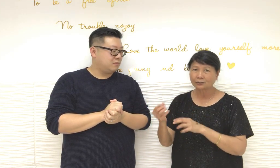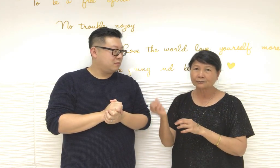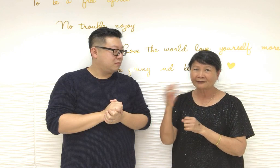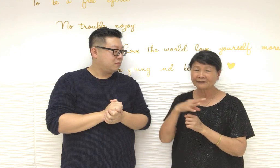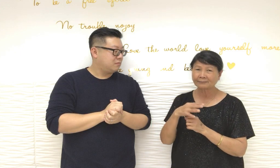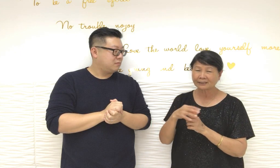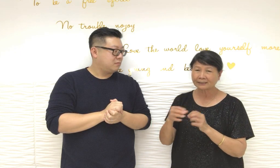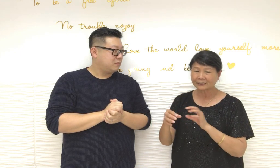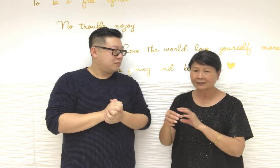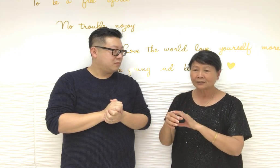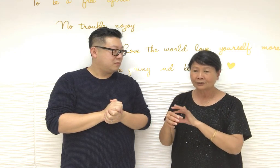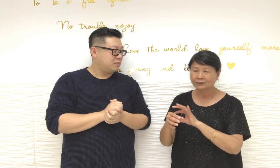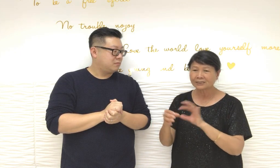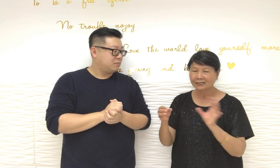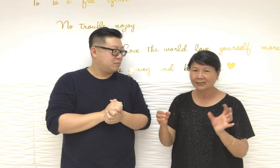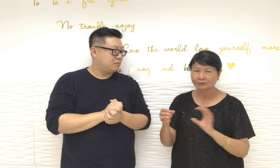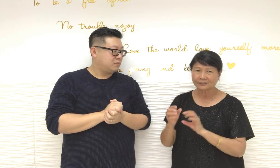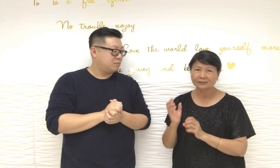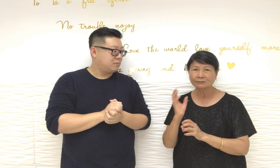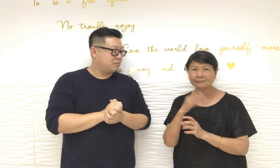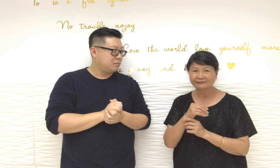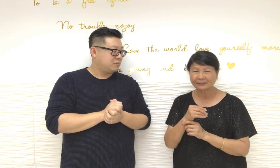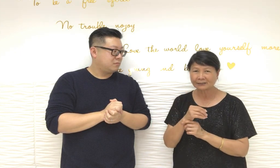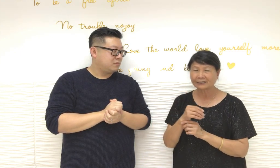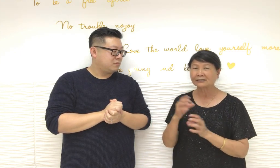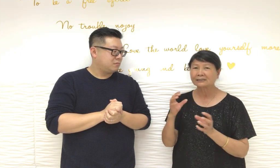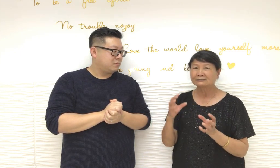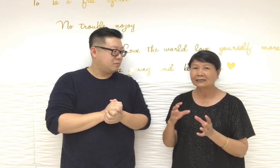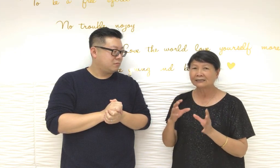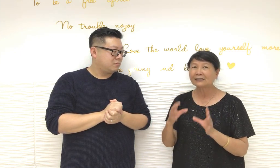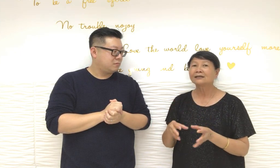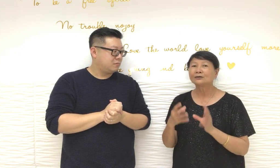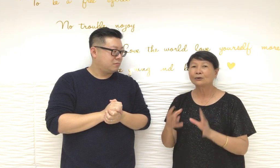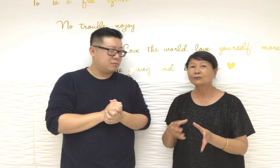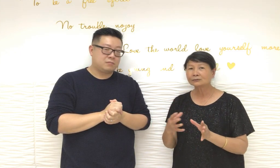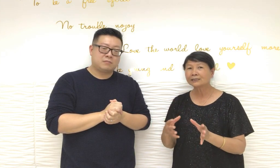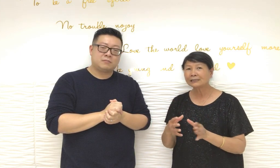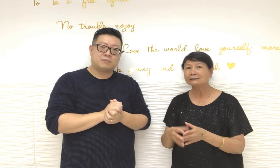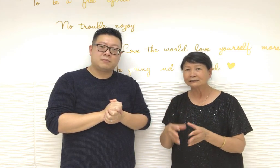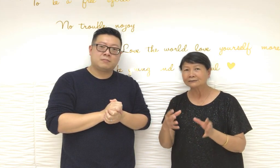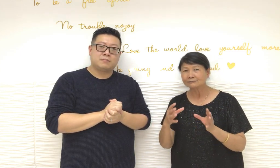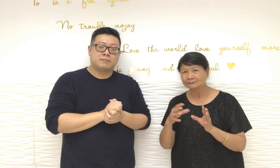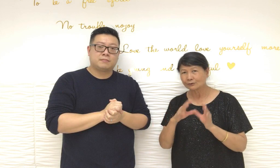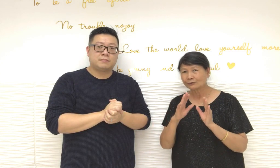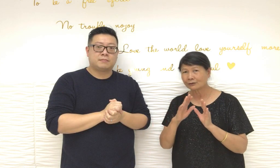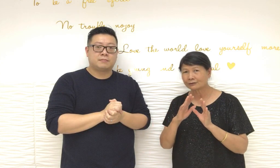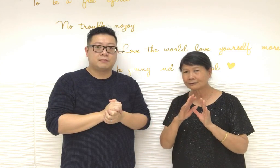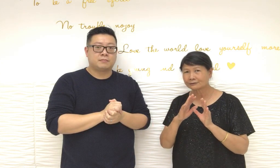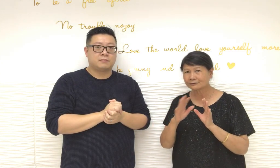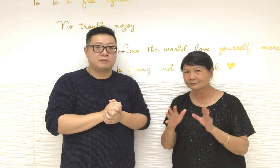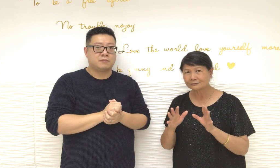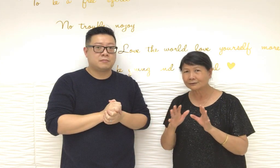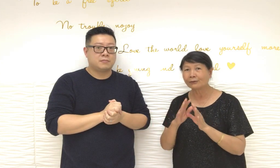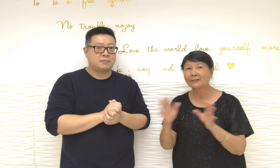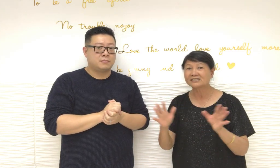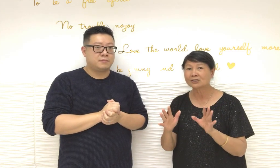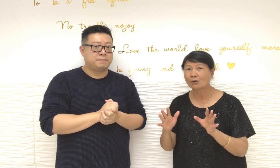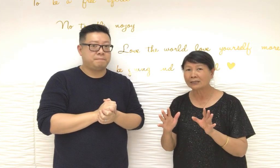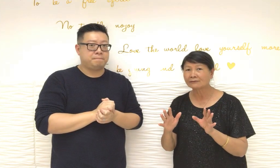噴給你的可以在後面這樣噴給你但是呢我覺得呢那個我沒有試過因為